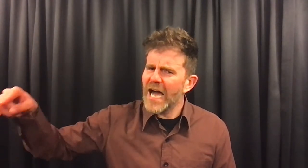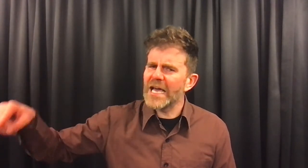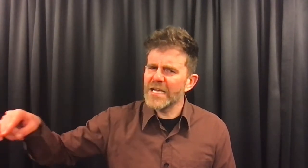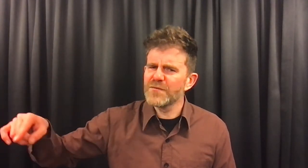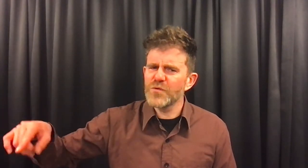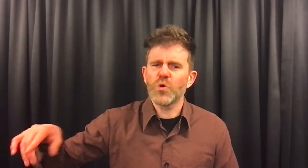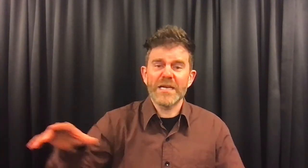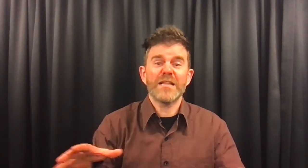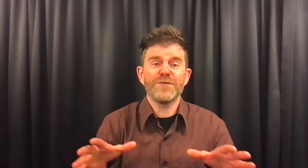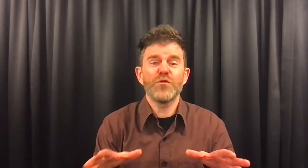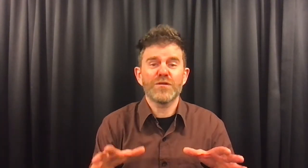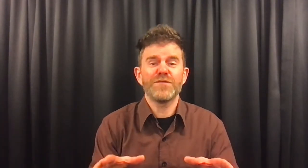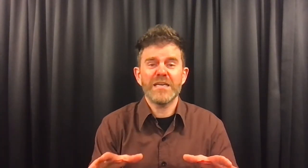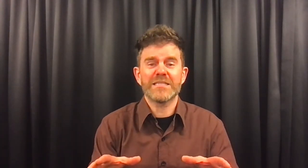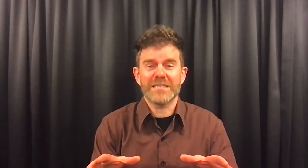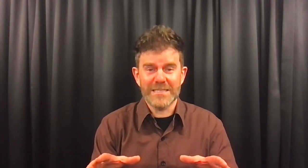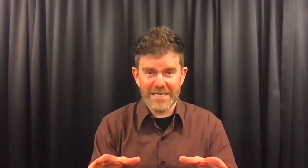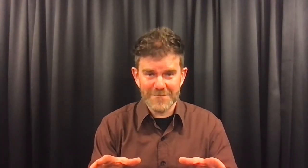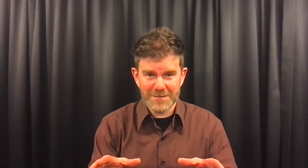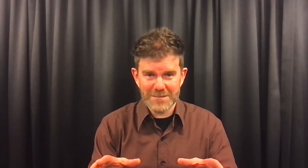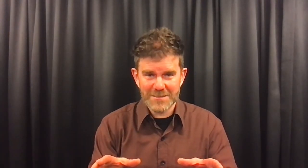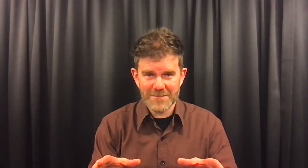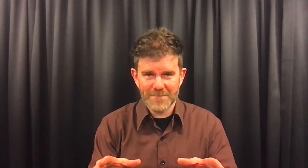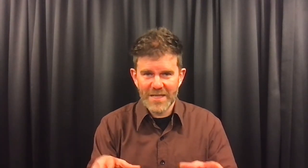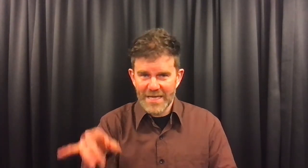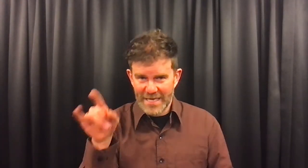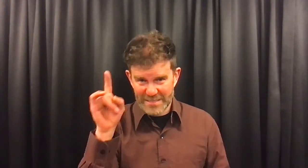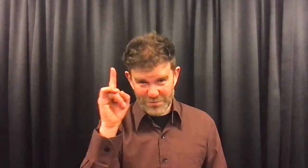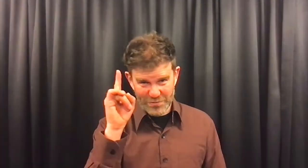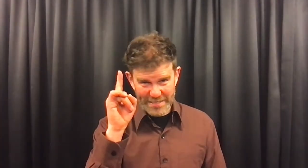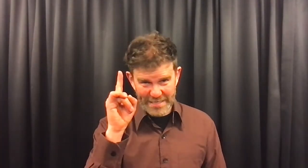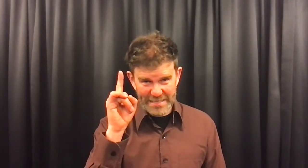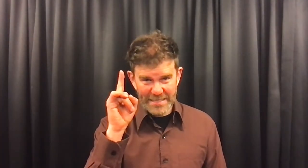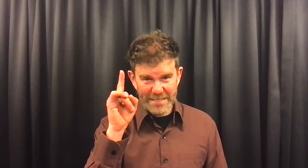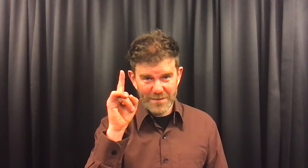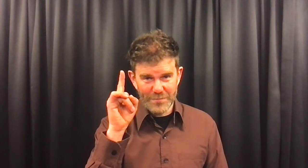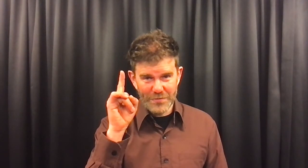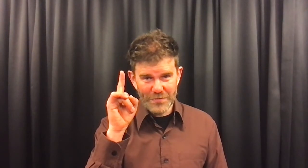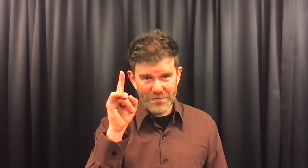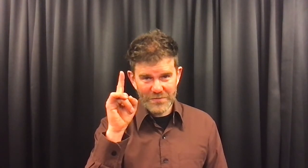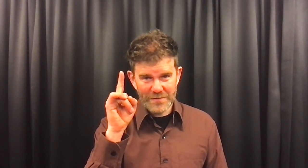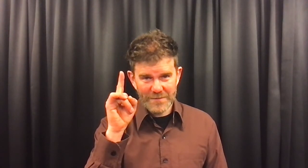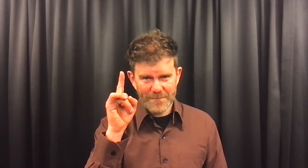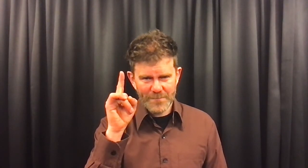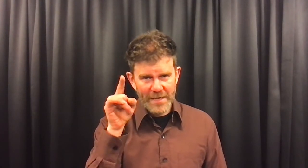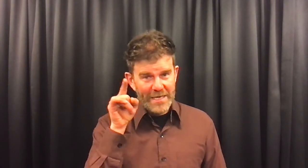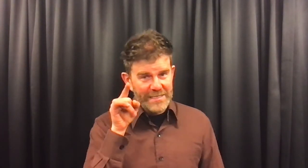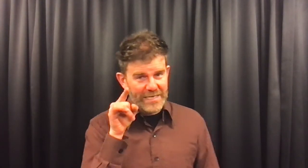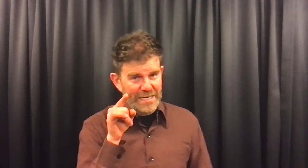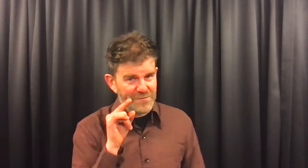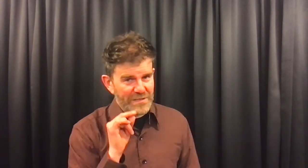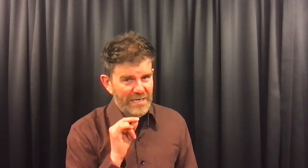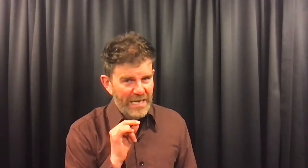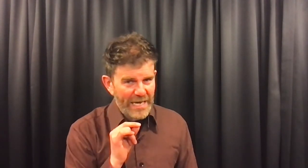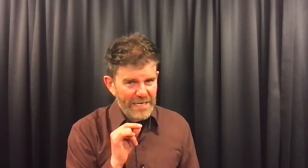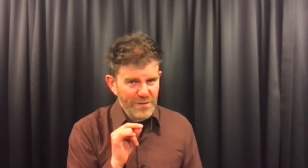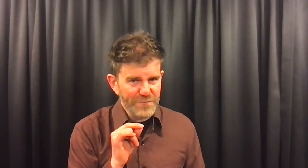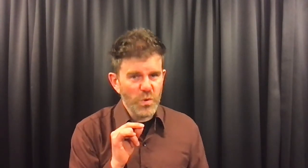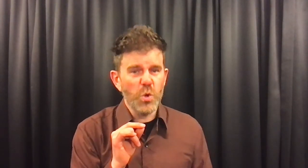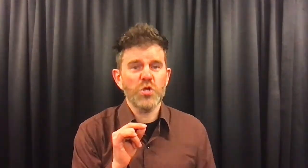heel vroeg net voor het feest gedaan was, is er nog één ding gebeurd. Dan heeft het kleine vogeltje